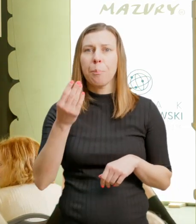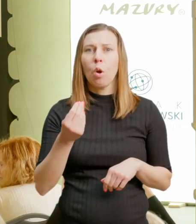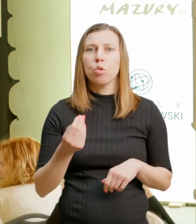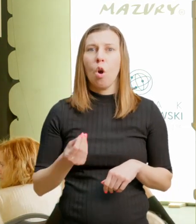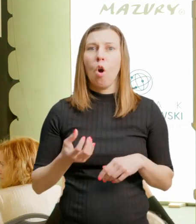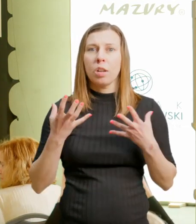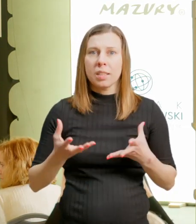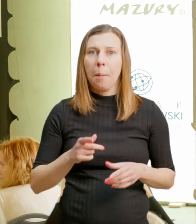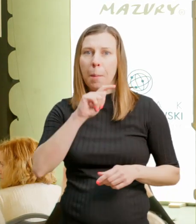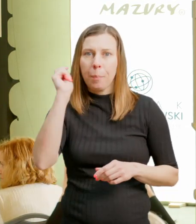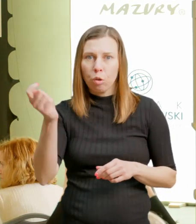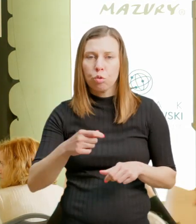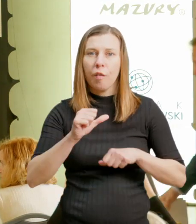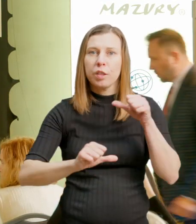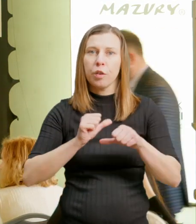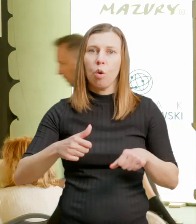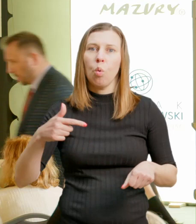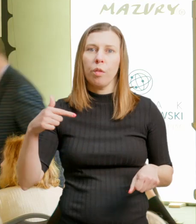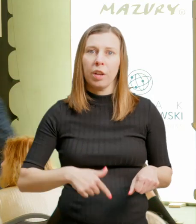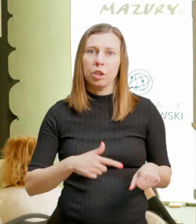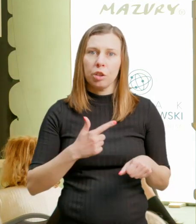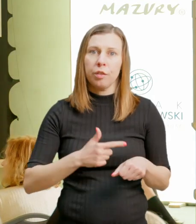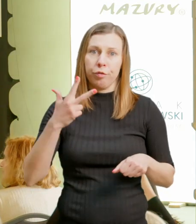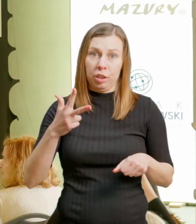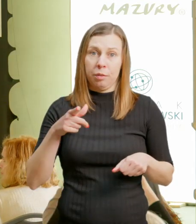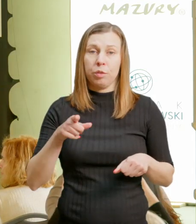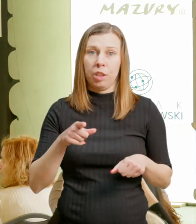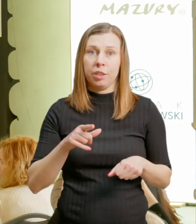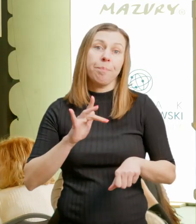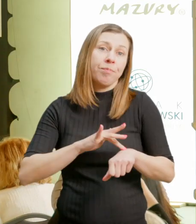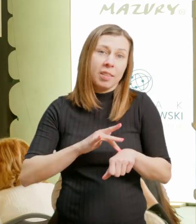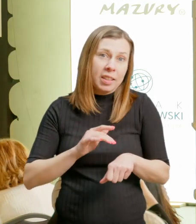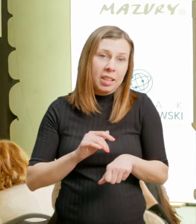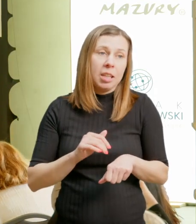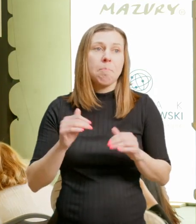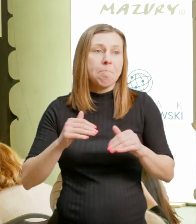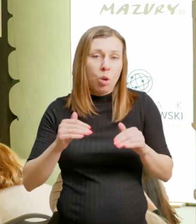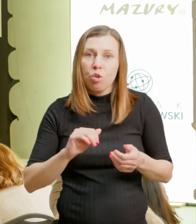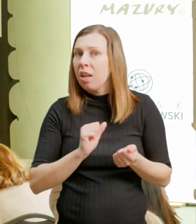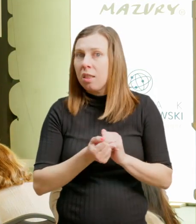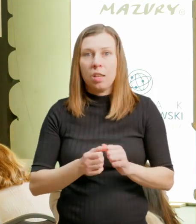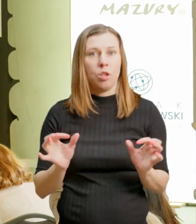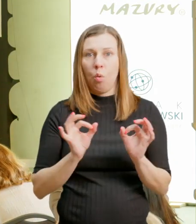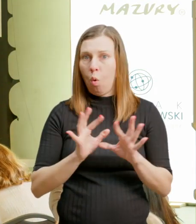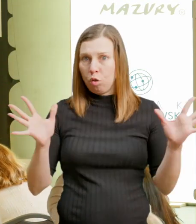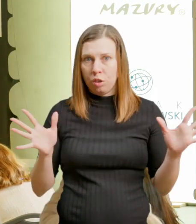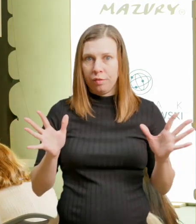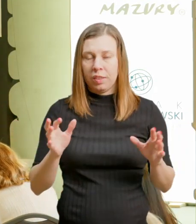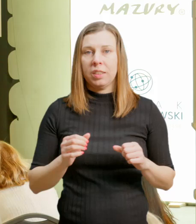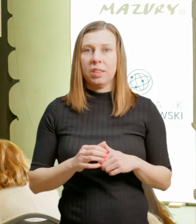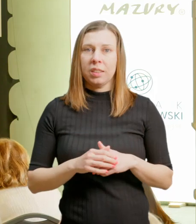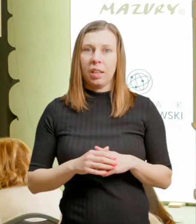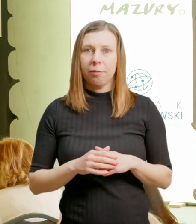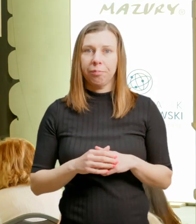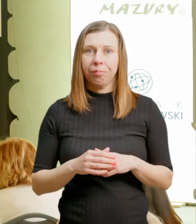pierwszego pytania, po co chcemy podróżować w 2023 roku, może nie są zbyt oczywiste,